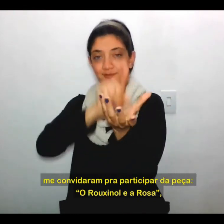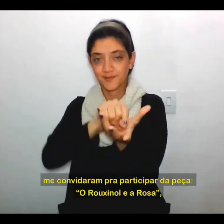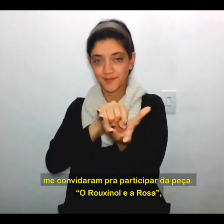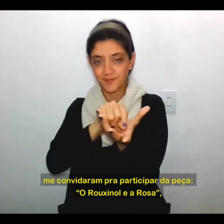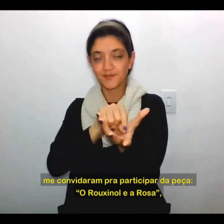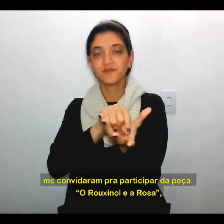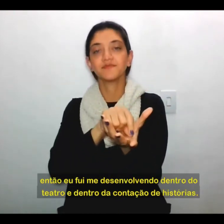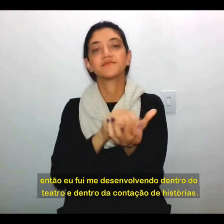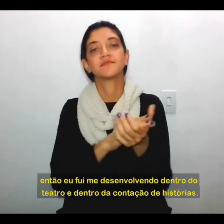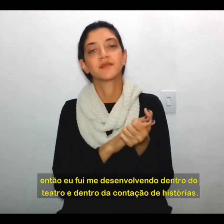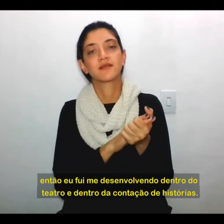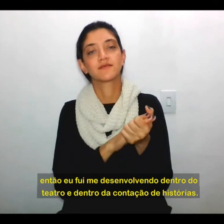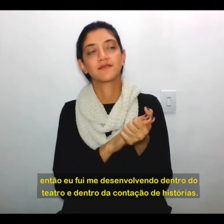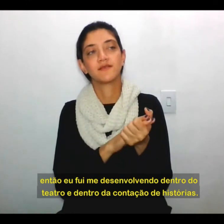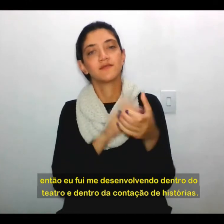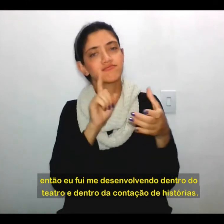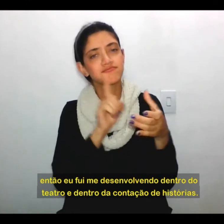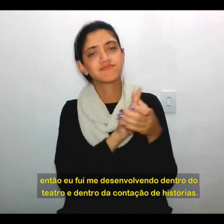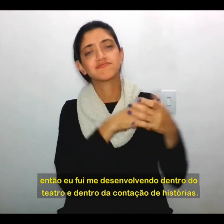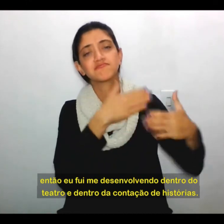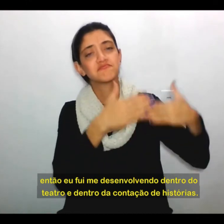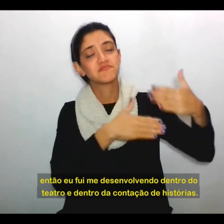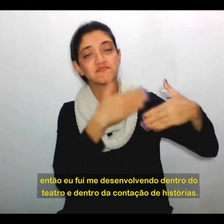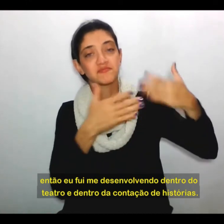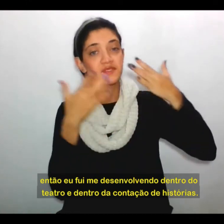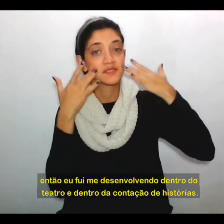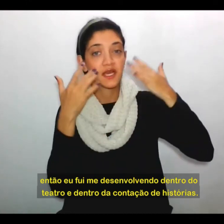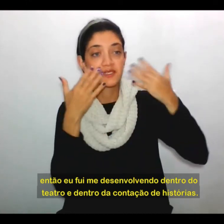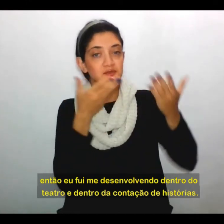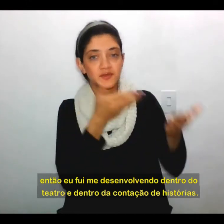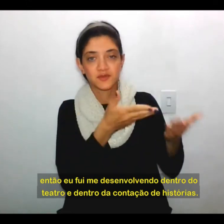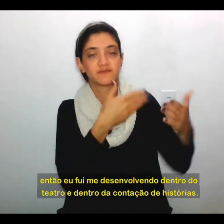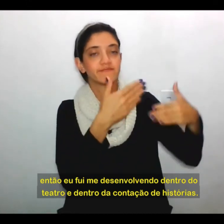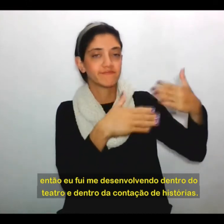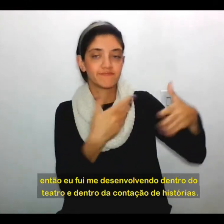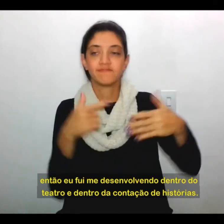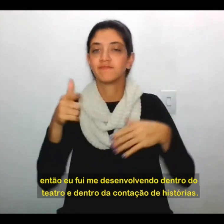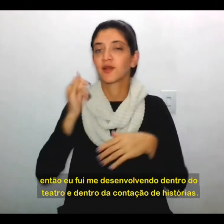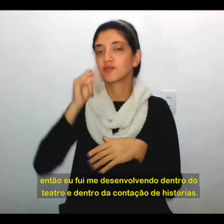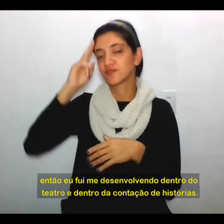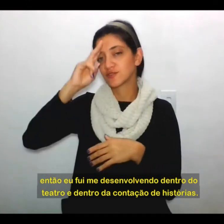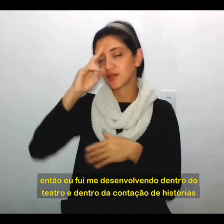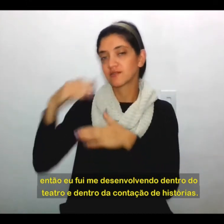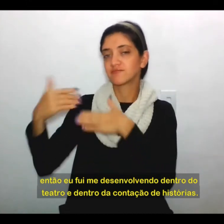Rosa. Então, eu fui me desenvolvendo dentro do teatro e dentro da contação de histórias.